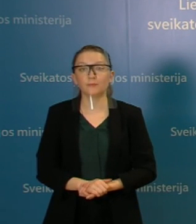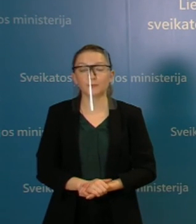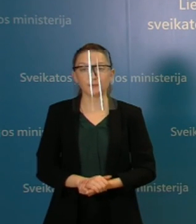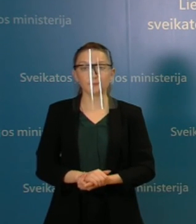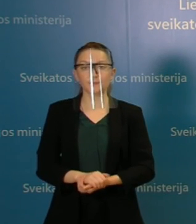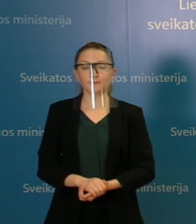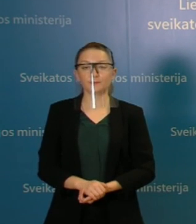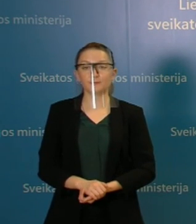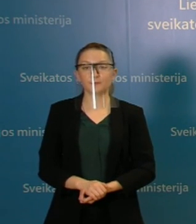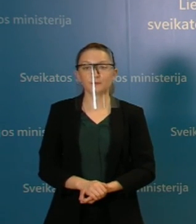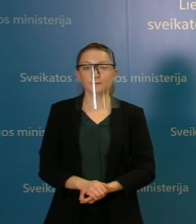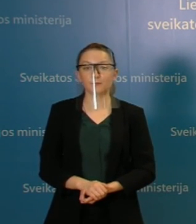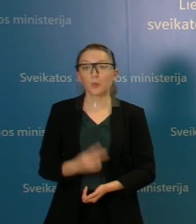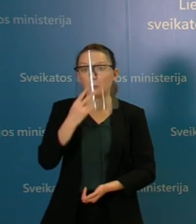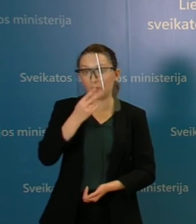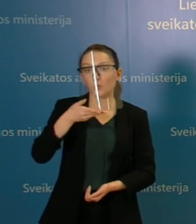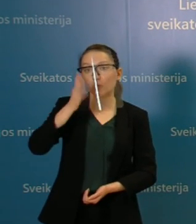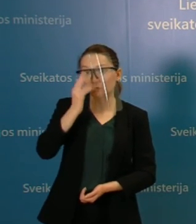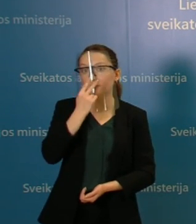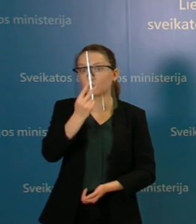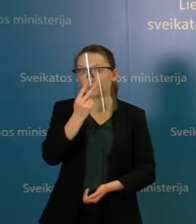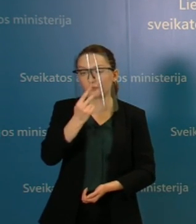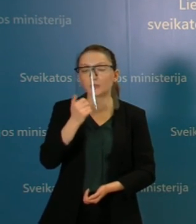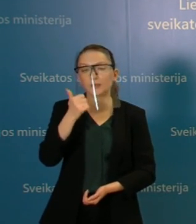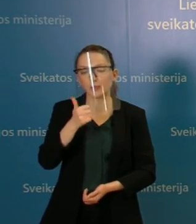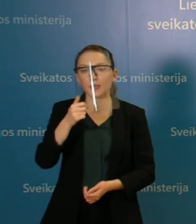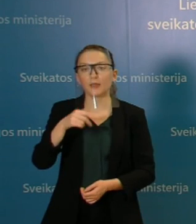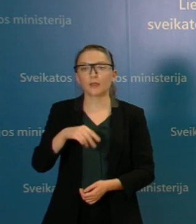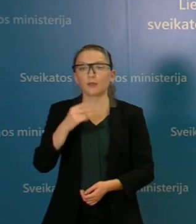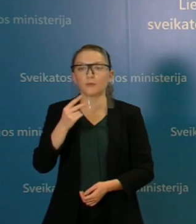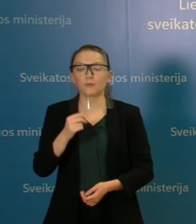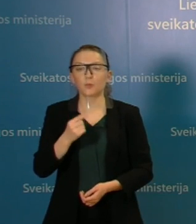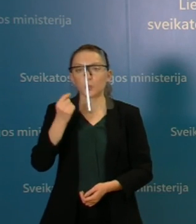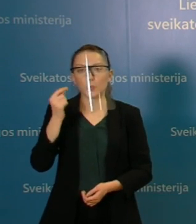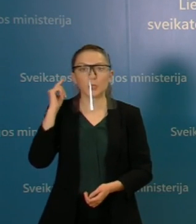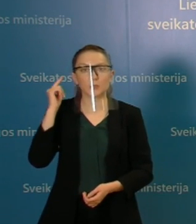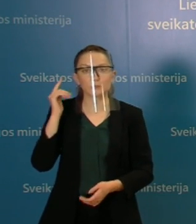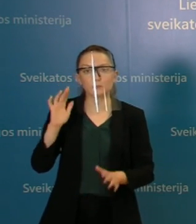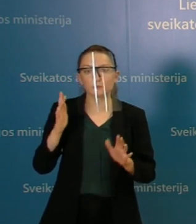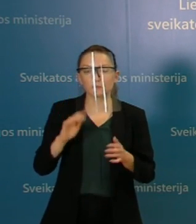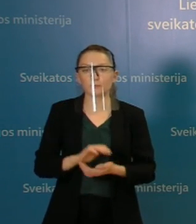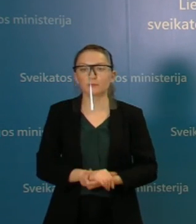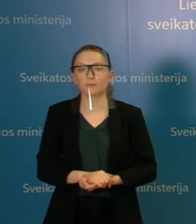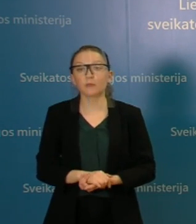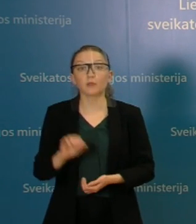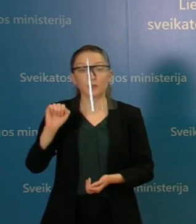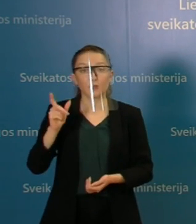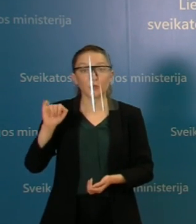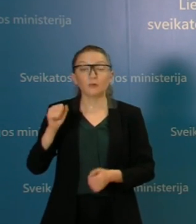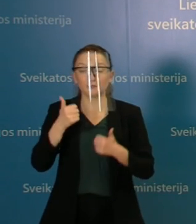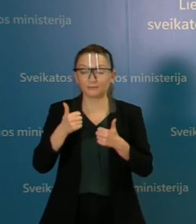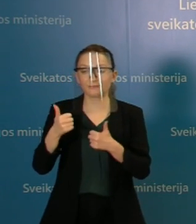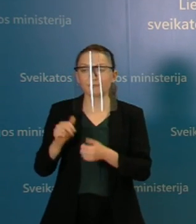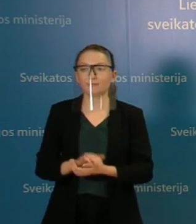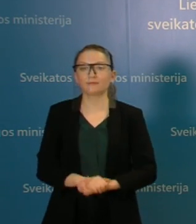Giedra, ranka pakelta jūsų. Na gerai, matom, kad Giedra kol kas bent jau nereaguoja. Alio? O,